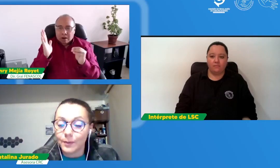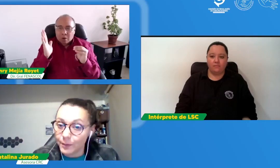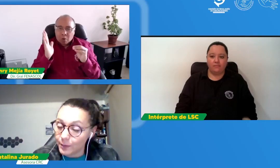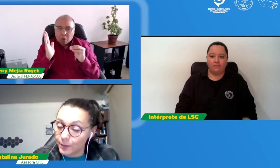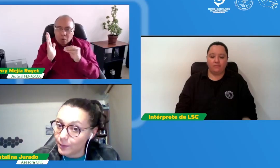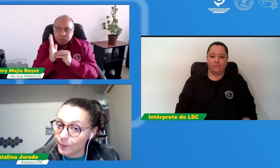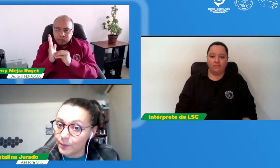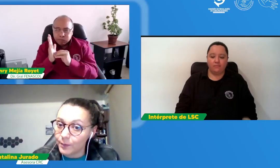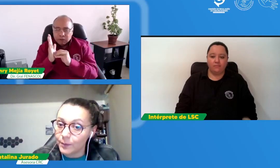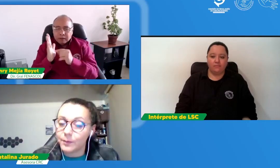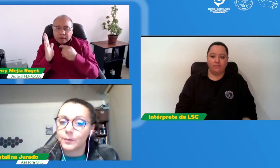la última resolución